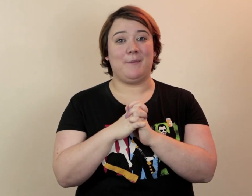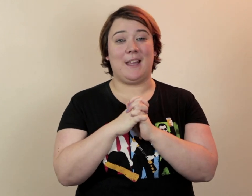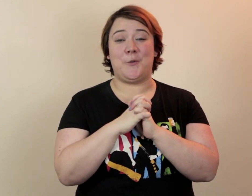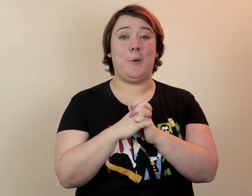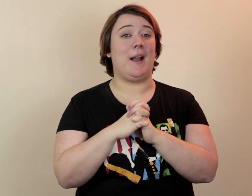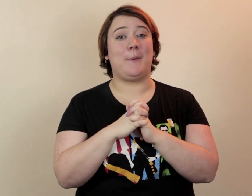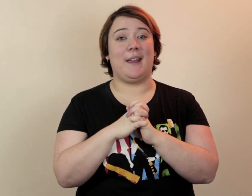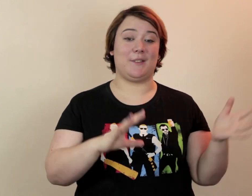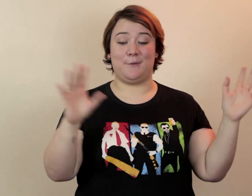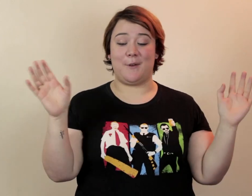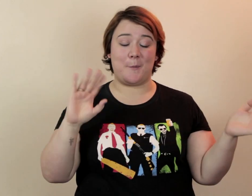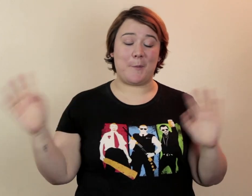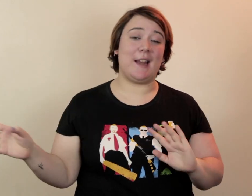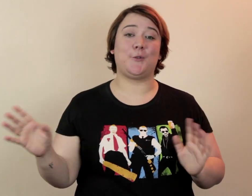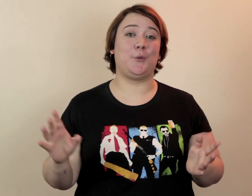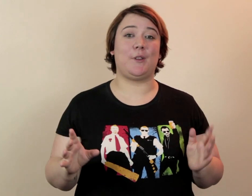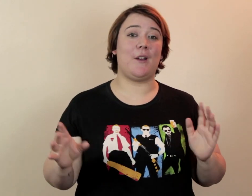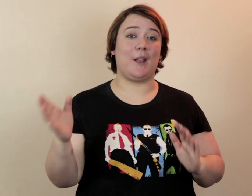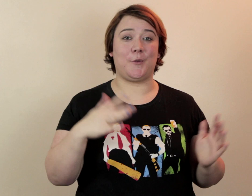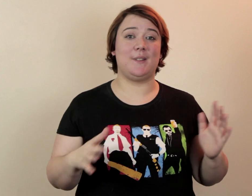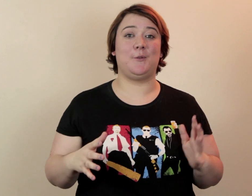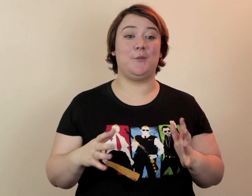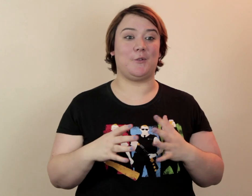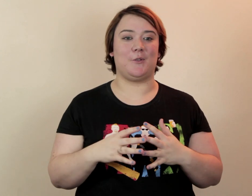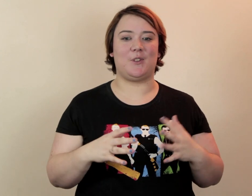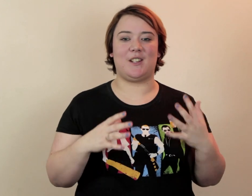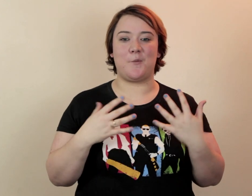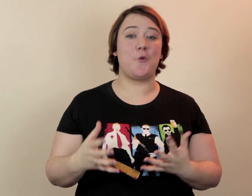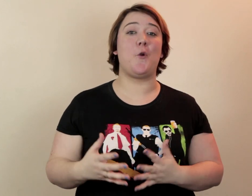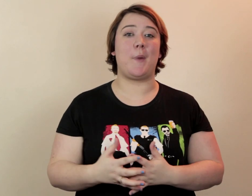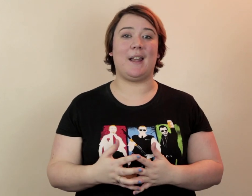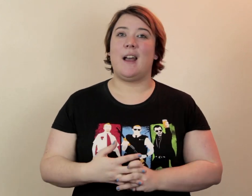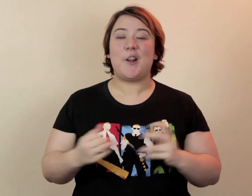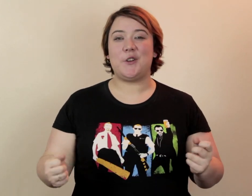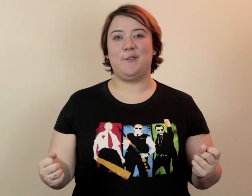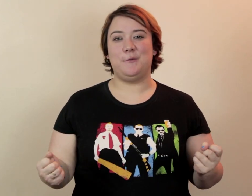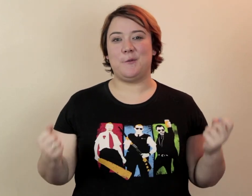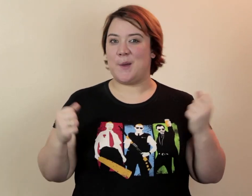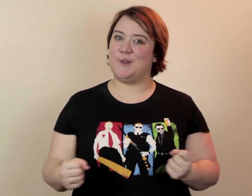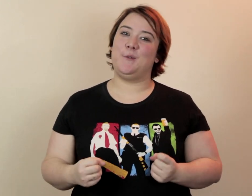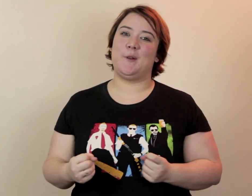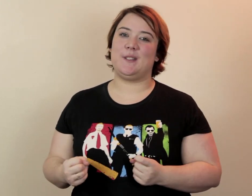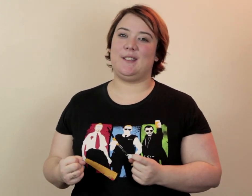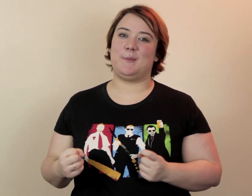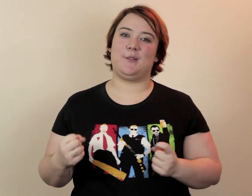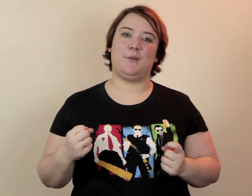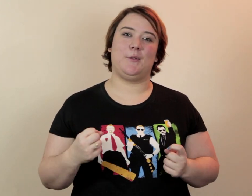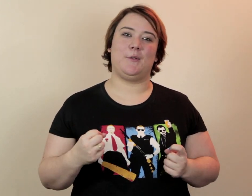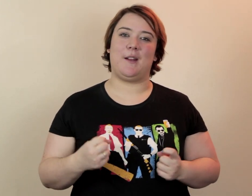Et on en reparle après Si vous voulez en parler sur Twitter Et qu'on en discute J'aime beaucoup en parler Accrochez-vous Mais amusez-vous bien aussi Parce que Voilà